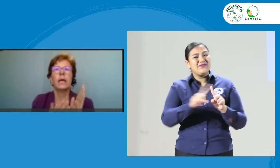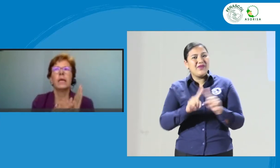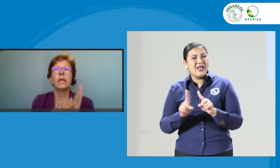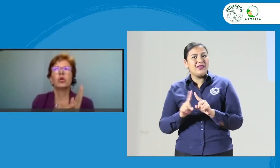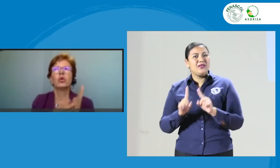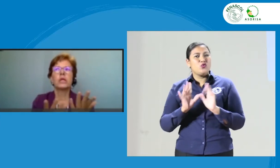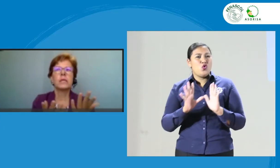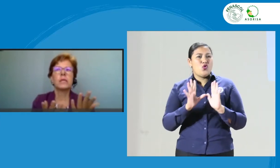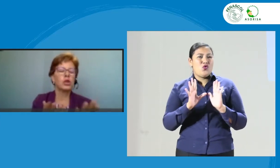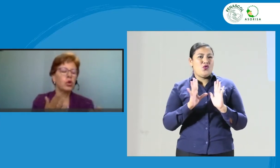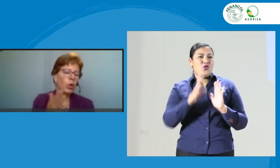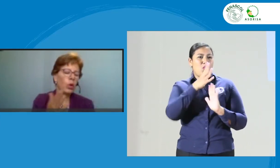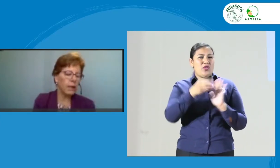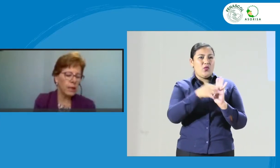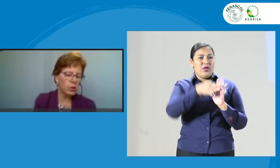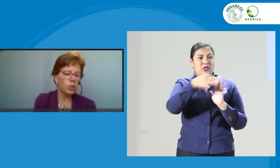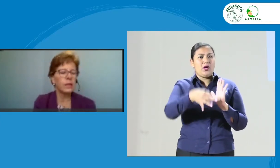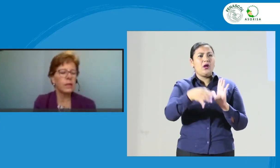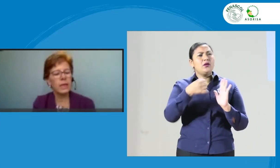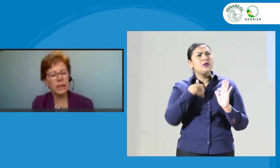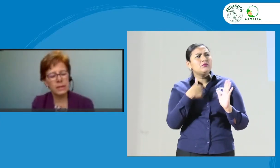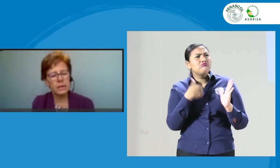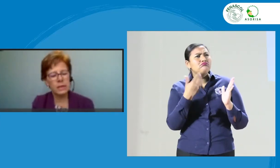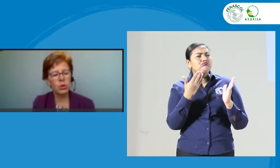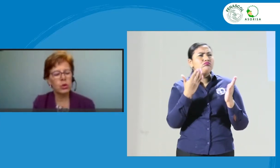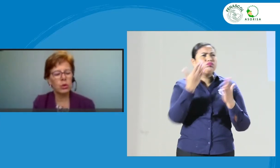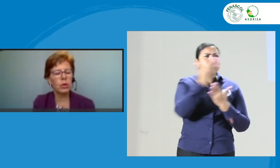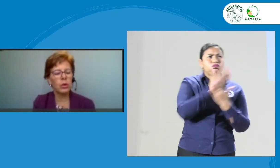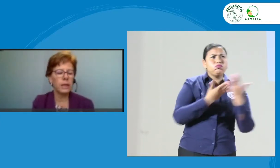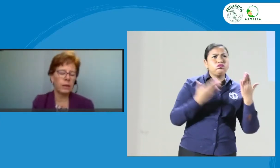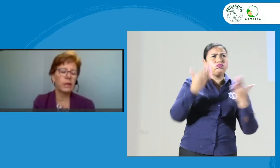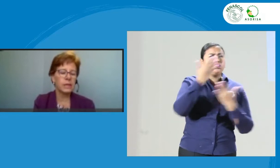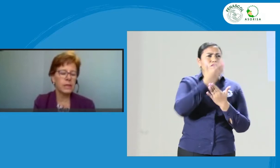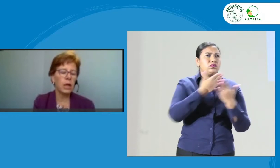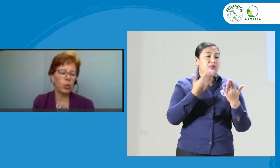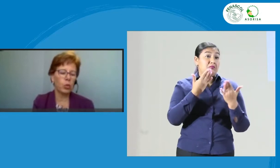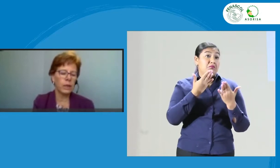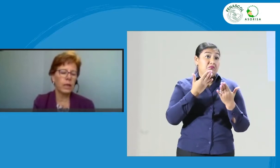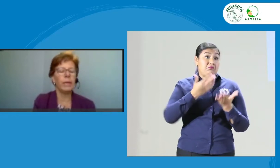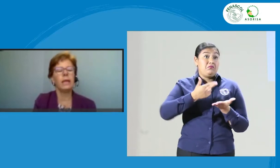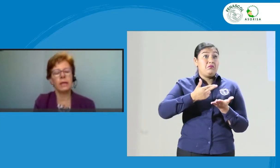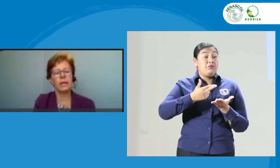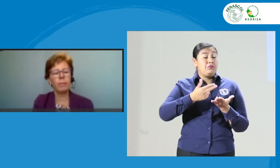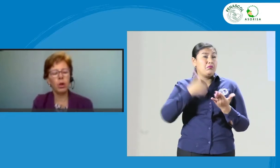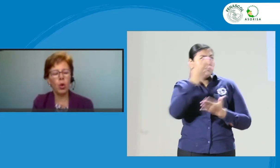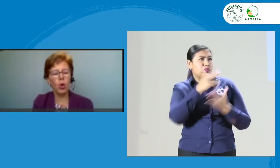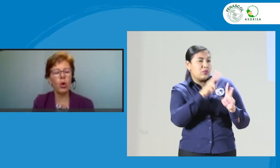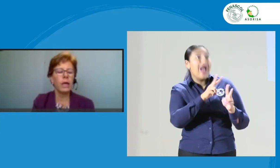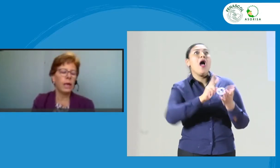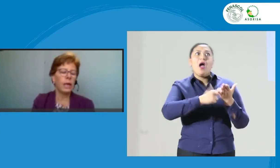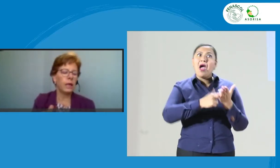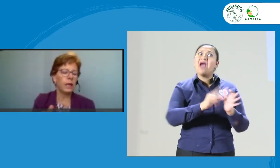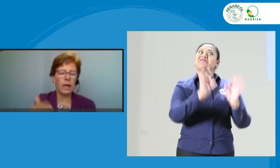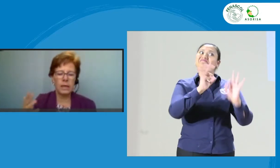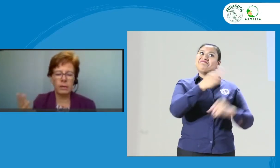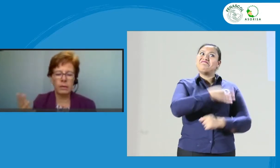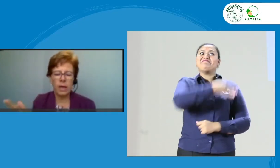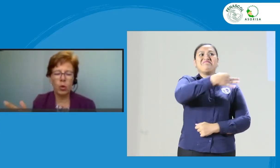Y entonces yo lo analizo y digo, esta situación creo que el intérprete sí actuó éticamente y aplicó el valor